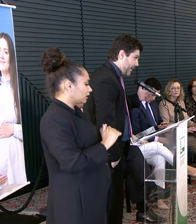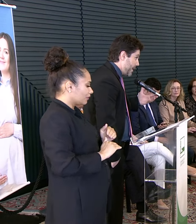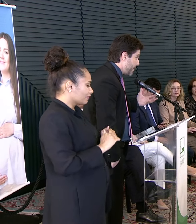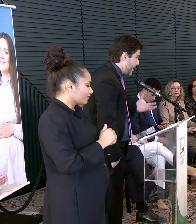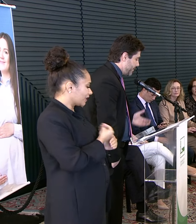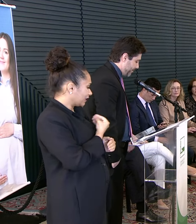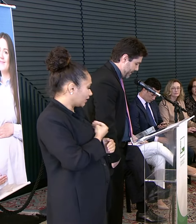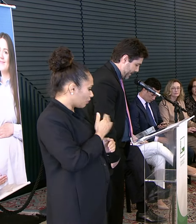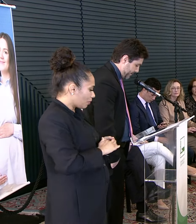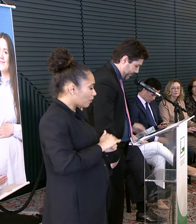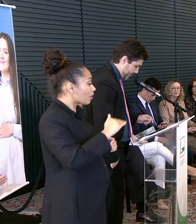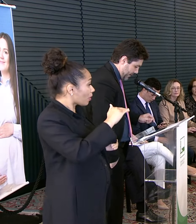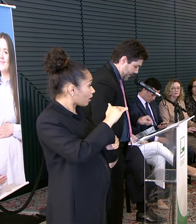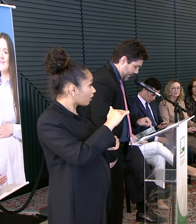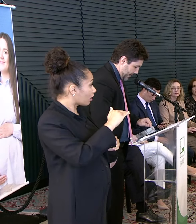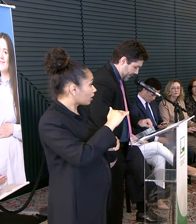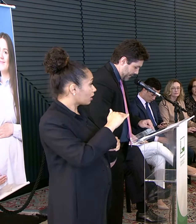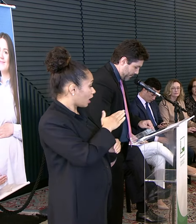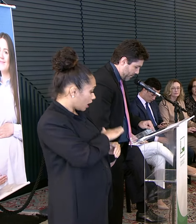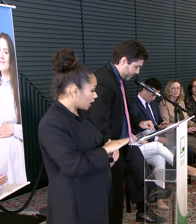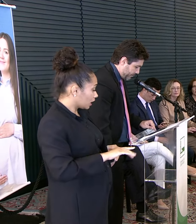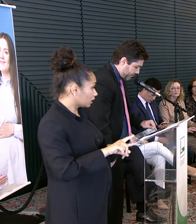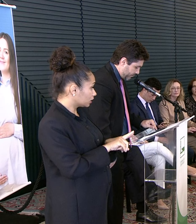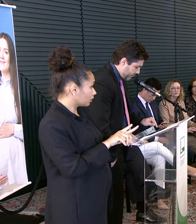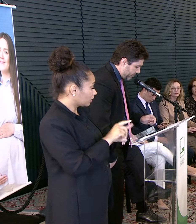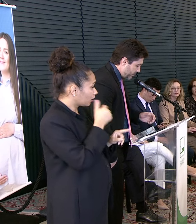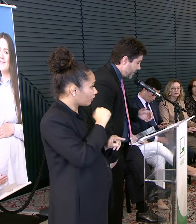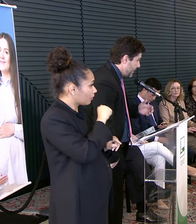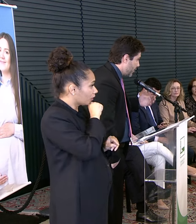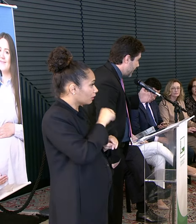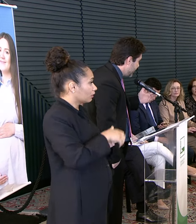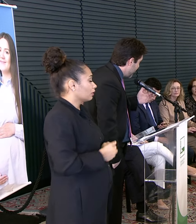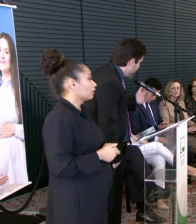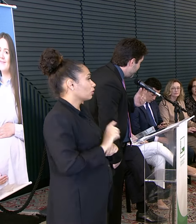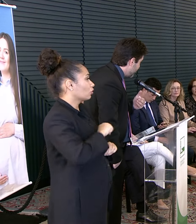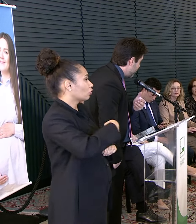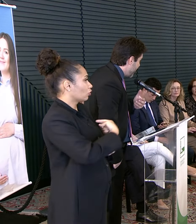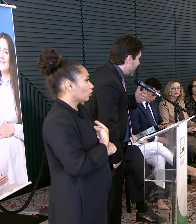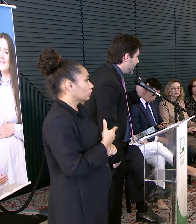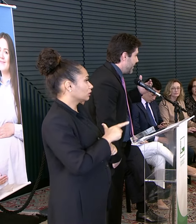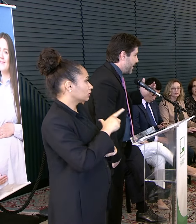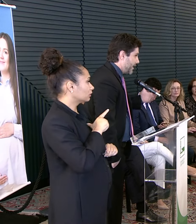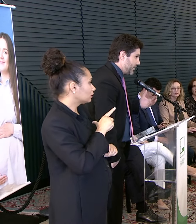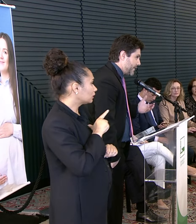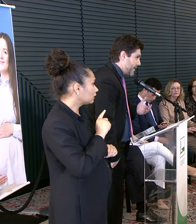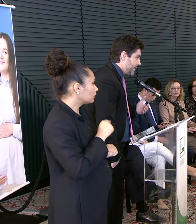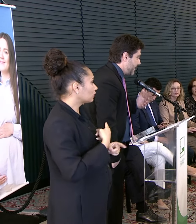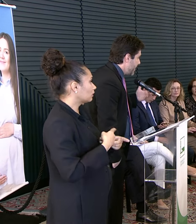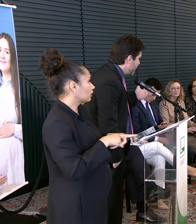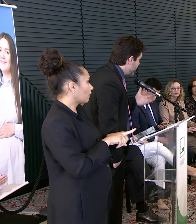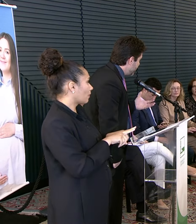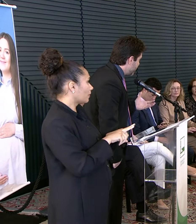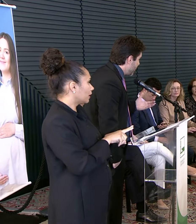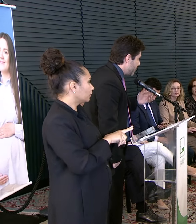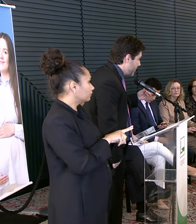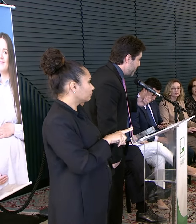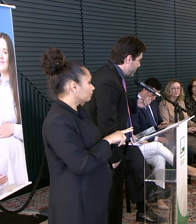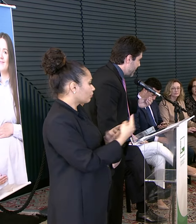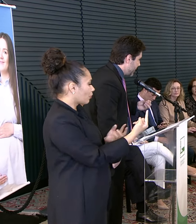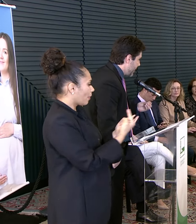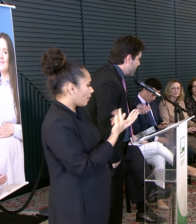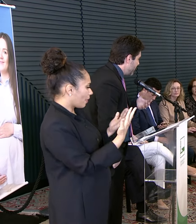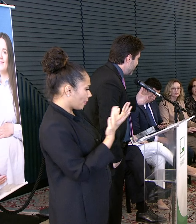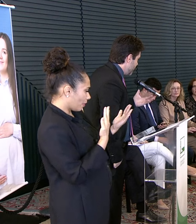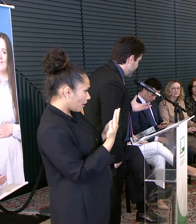E da mãe Bom Nós recebemos também As gestantes Desde o início Nós não